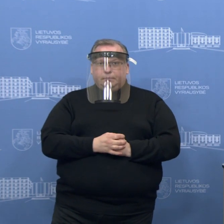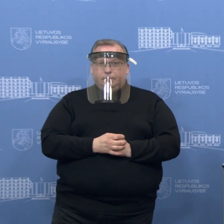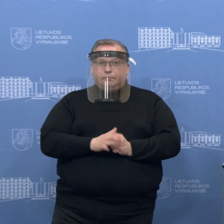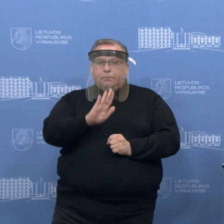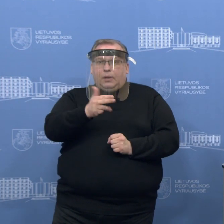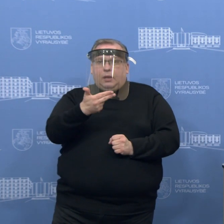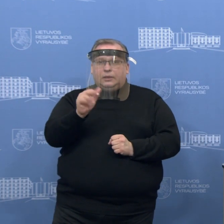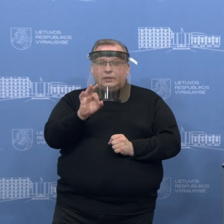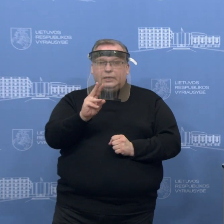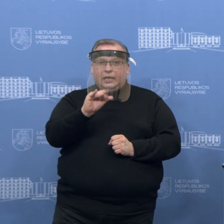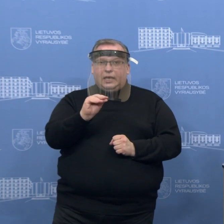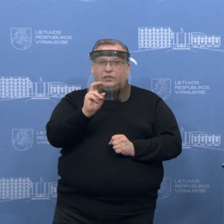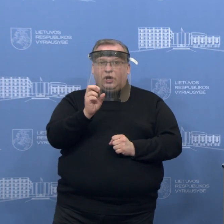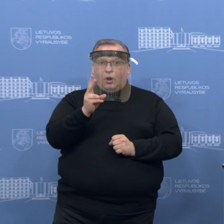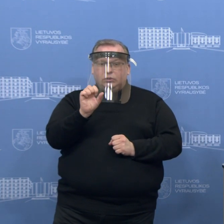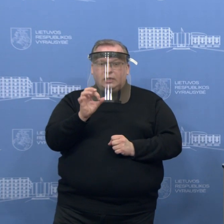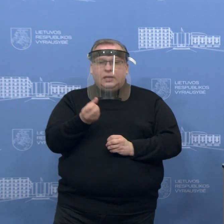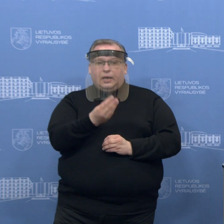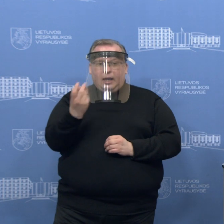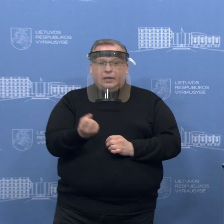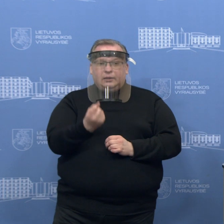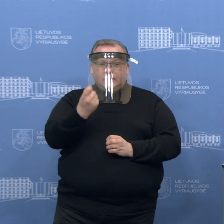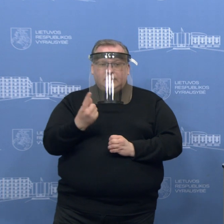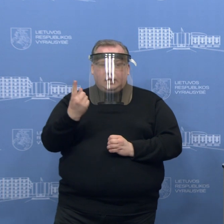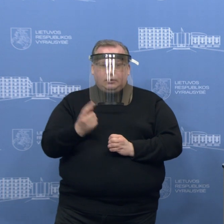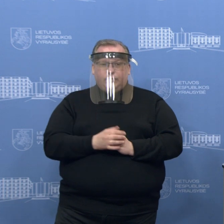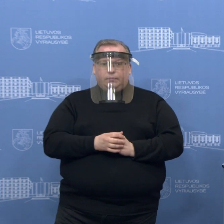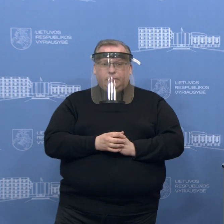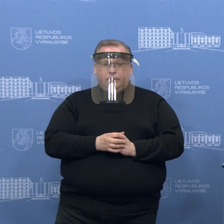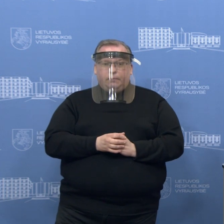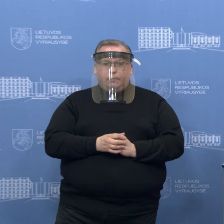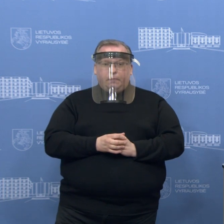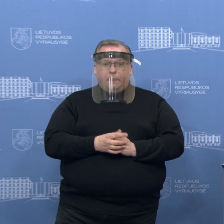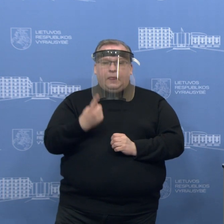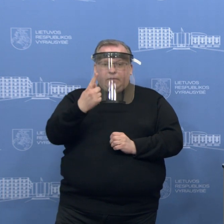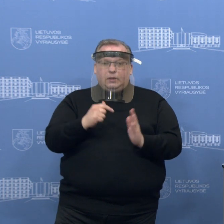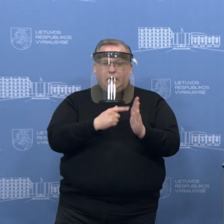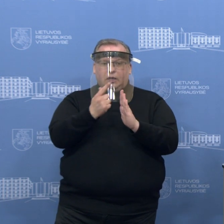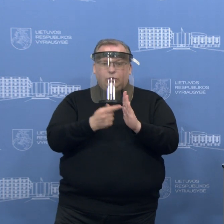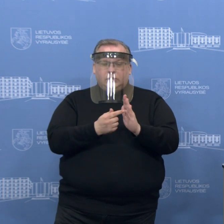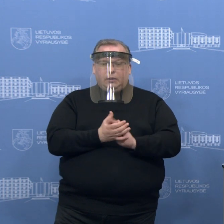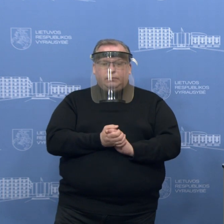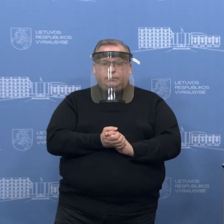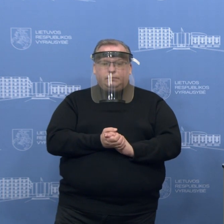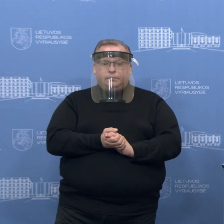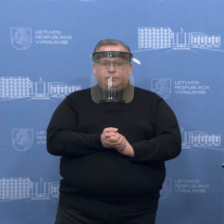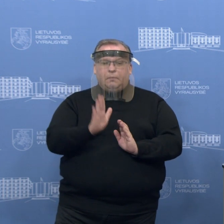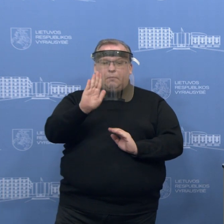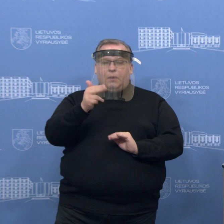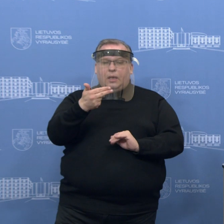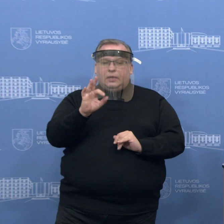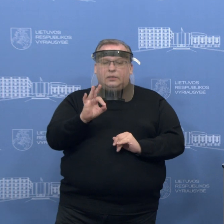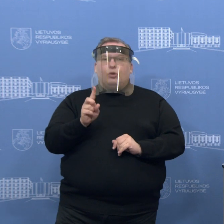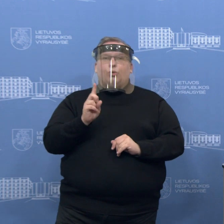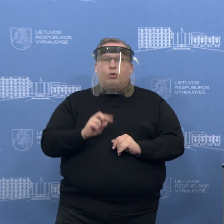BNS Ignas Tiečiauskas ir matau, kad dar keli atsirado, pabandysim greitosimais atsakyti, bet Ignai, prašau, vieną klausimą. Prendėkui, premierė, tiesiog